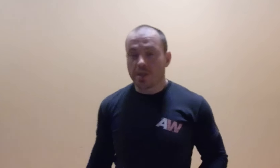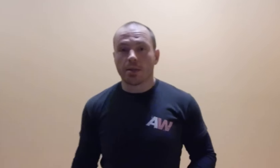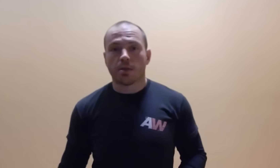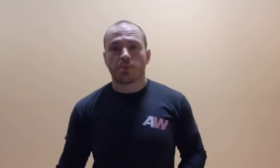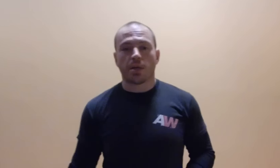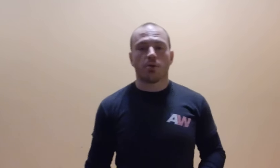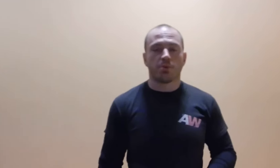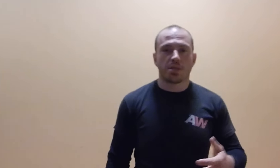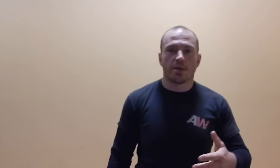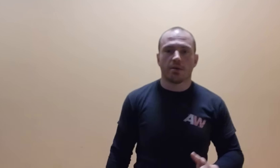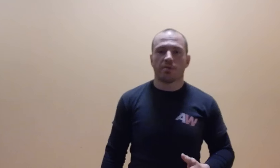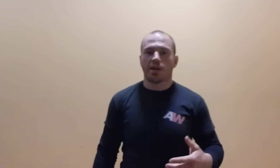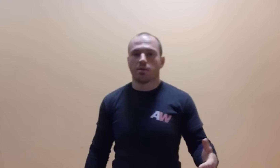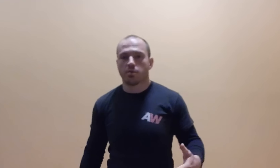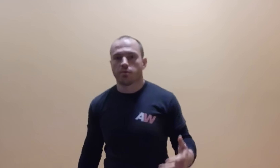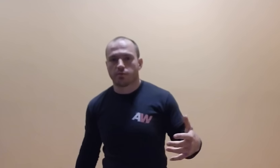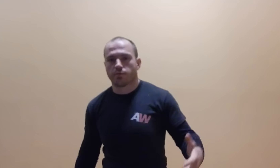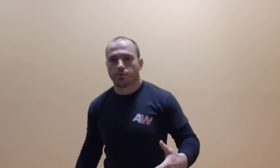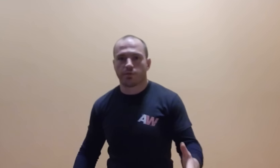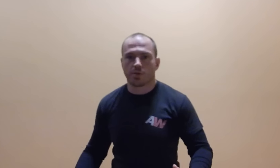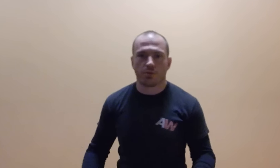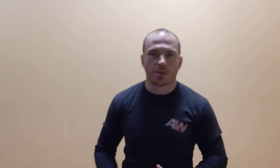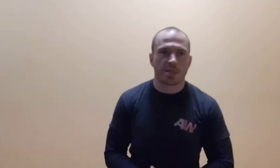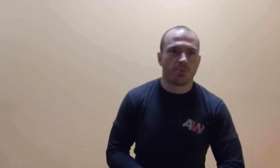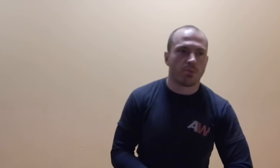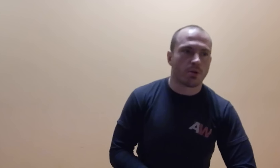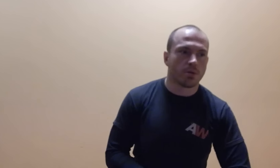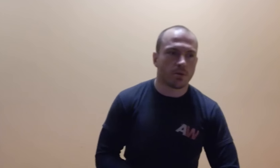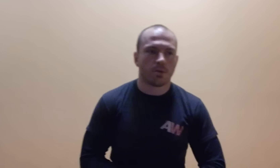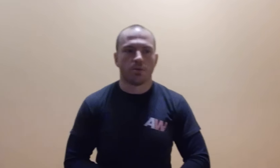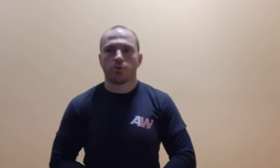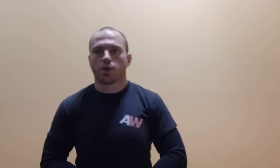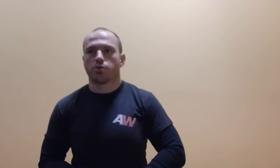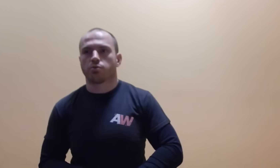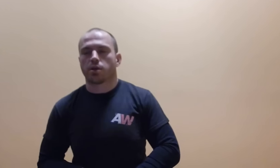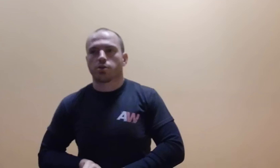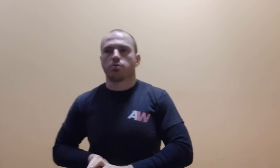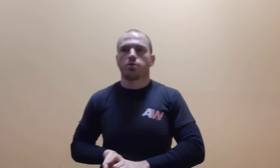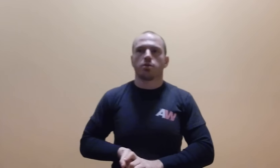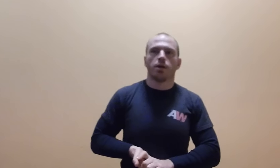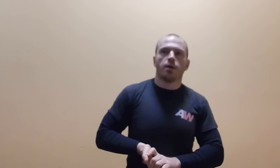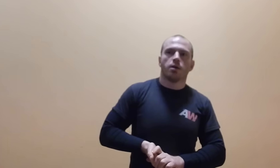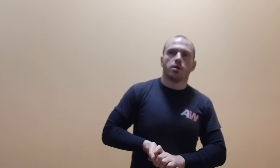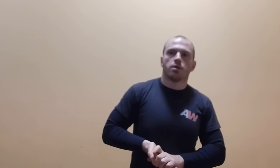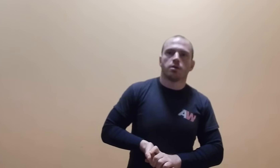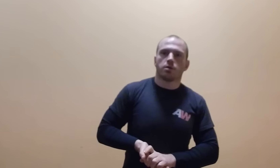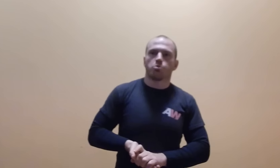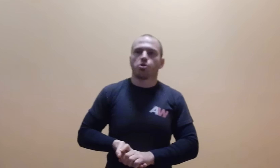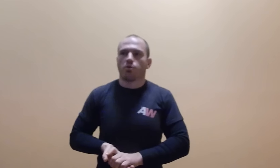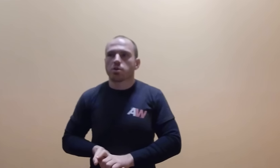Pytanie o pozycję walki w sytuacji samoobrony, czy jakichś utarczek ulicznych, czy przyjmować